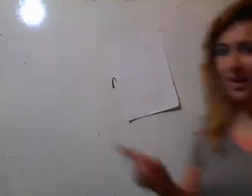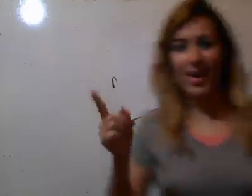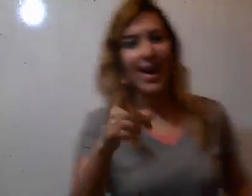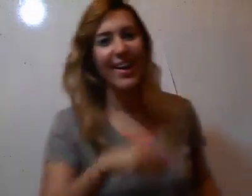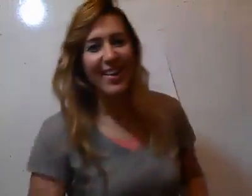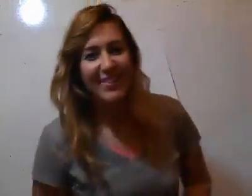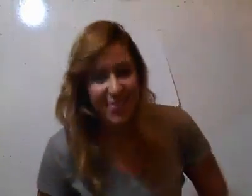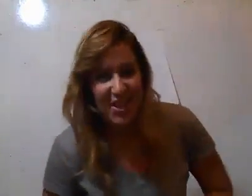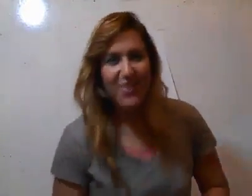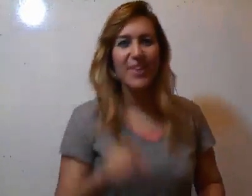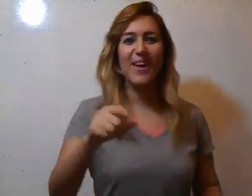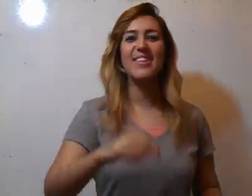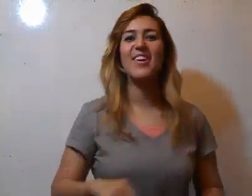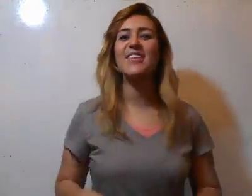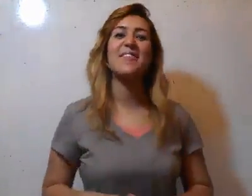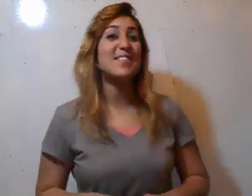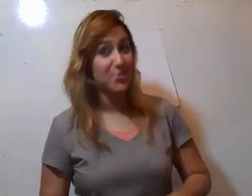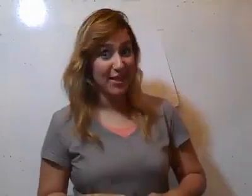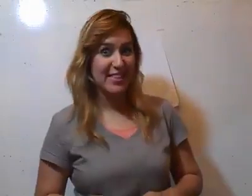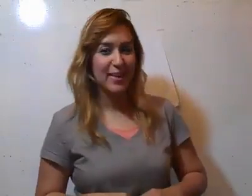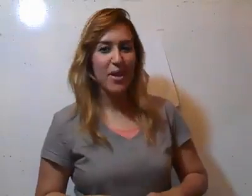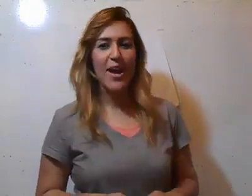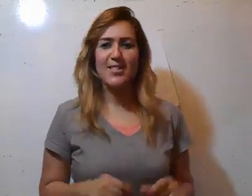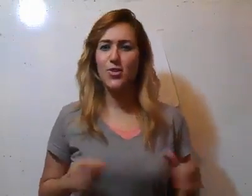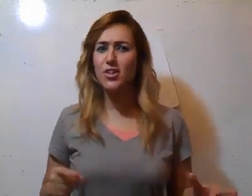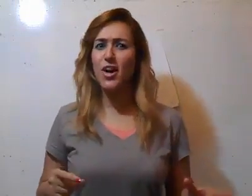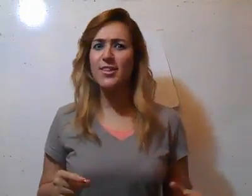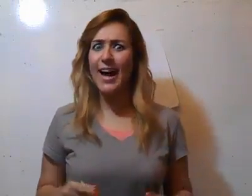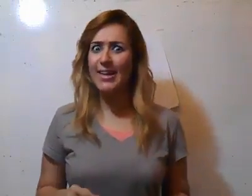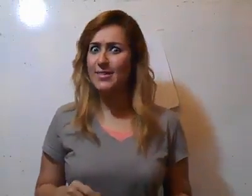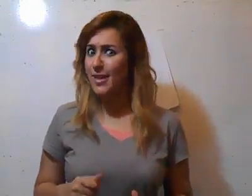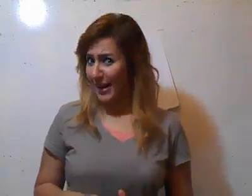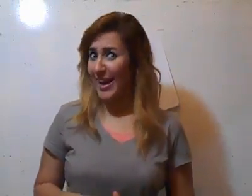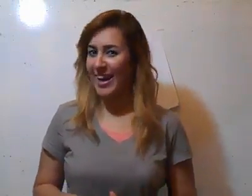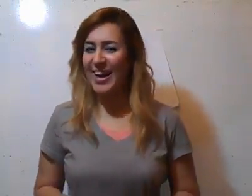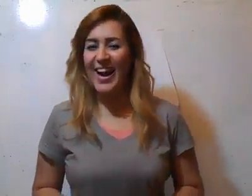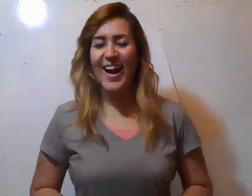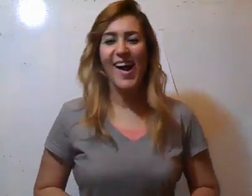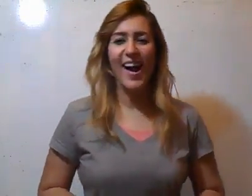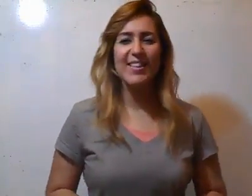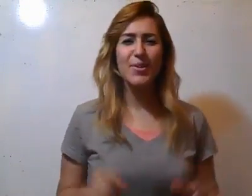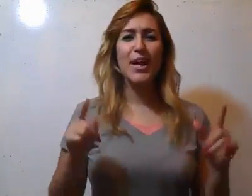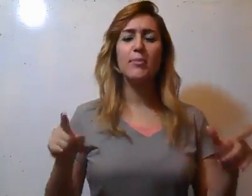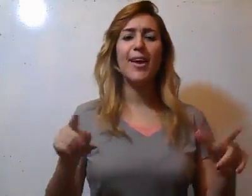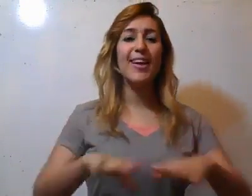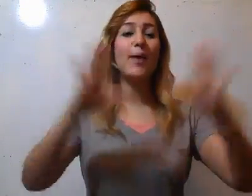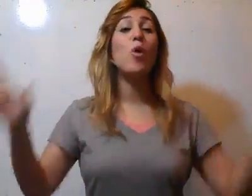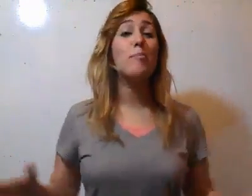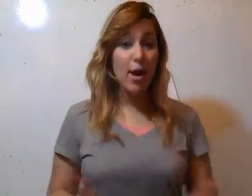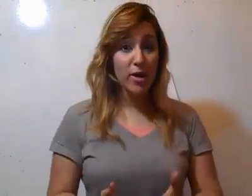هاي! انا روشهان وكيف عادنا النهاردة مع زيتونة جديدة. زيتونة النهاردة عن رجالة. عادي اوضح للبنات حاجة مهمة قوي.